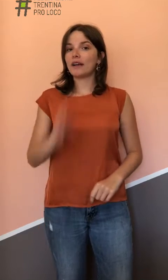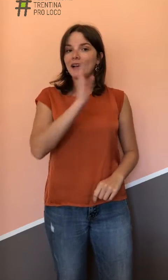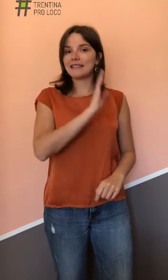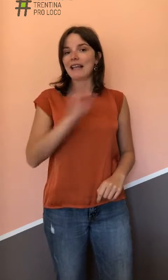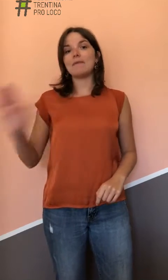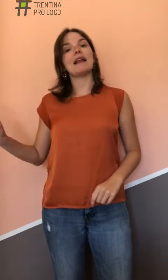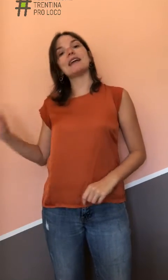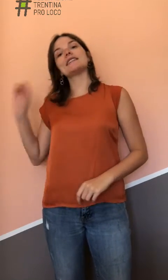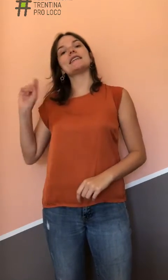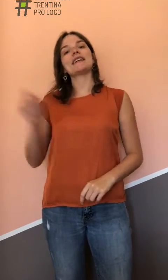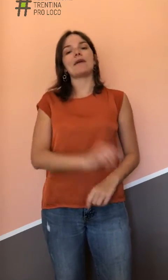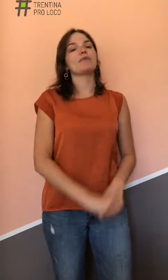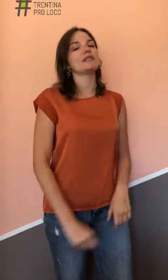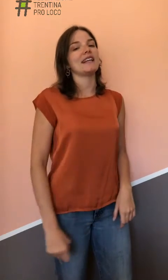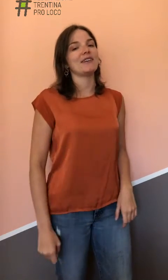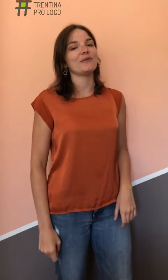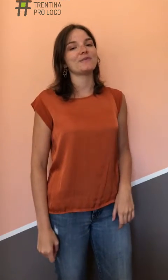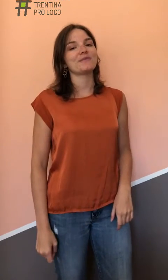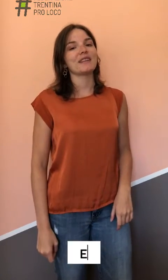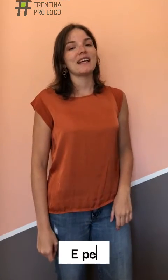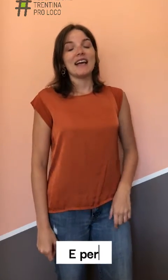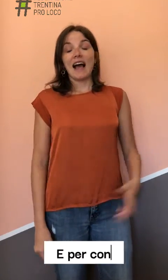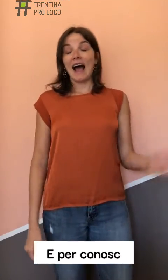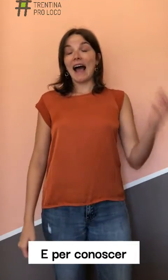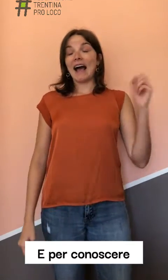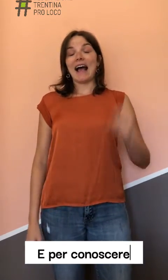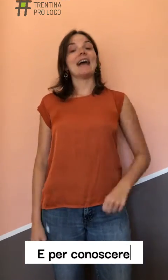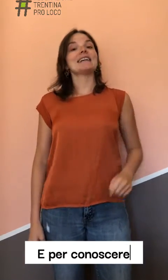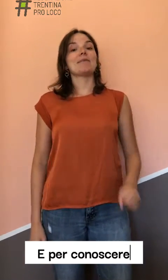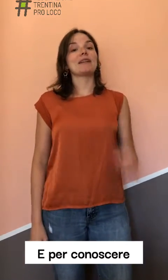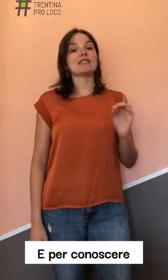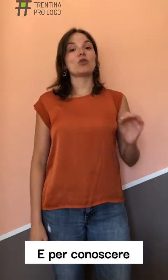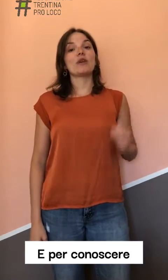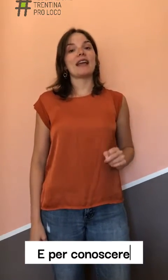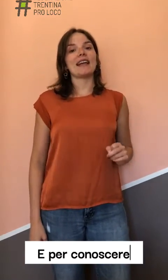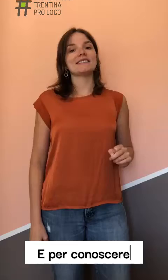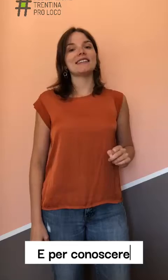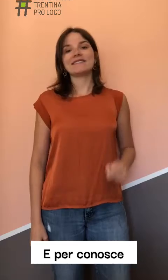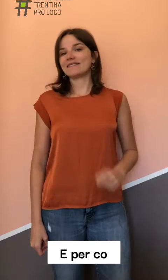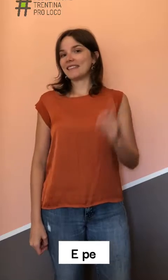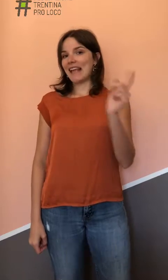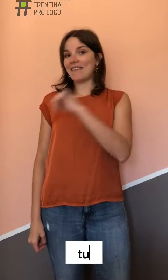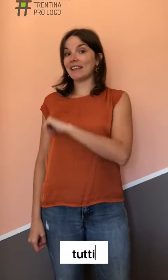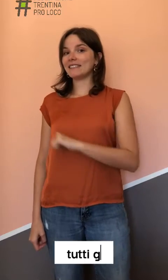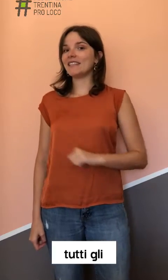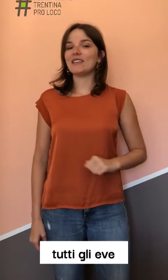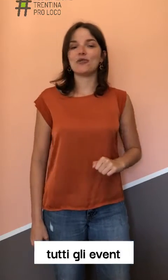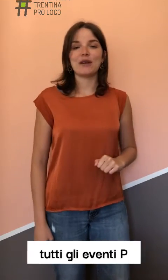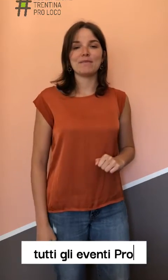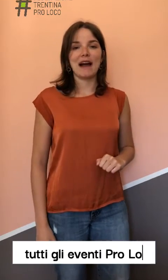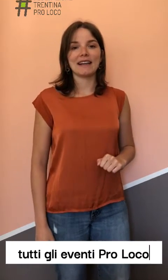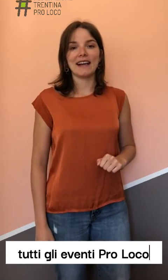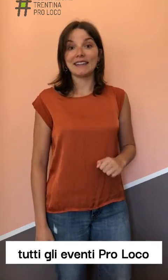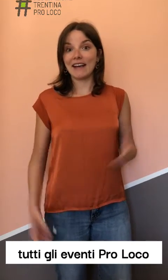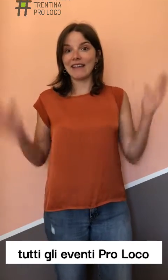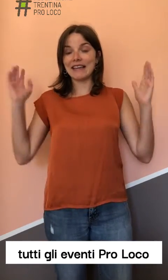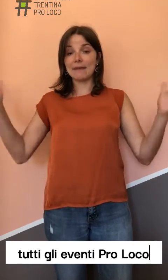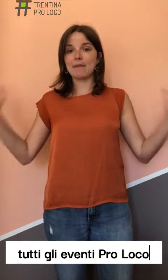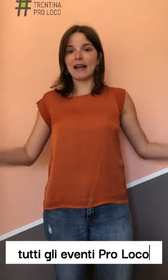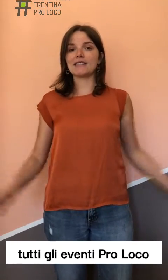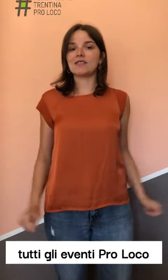Castel Belasi, Campodenno. Ah, anche per sto weekend, eventi non ne manca, gavè l'imbarazzo